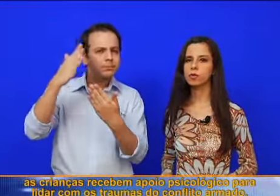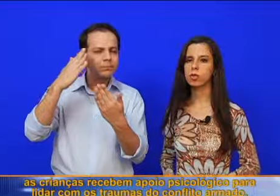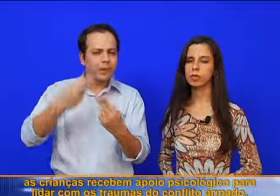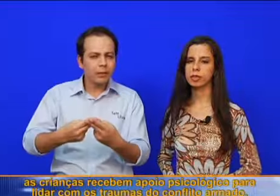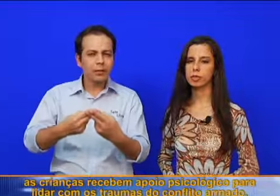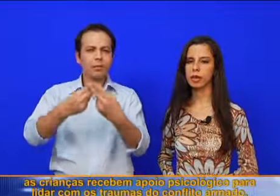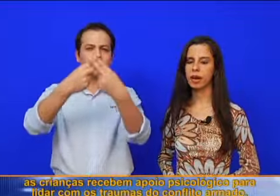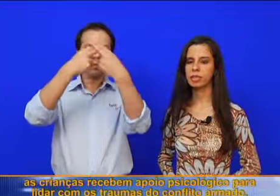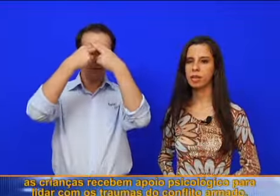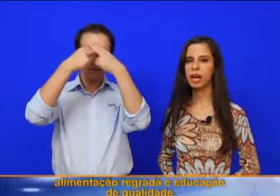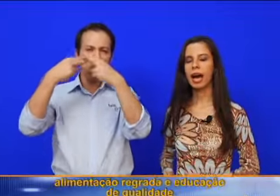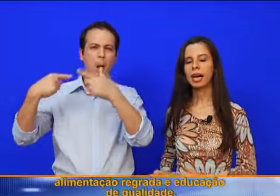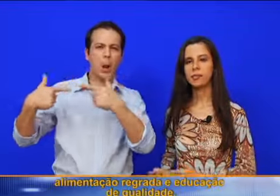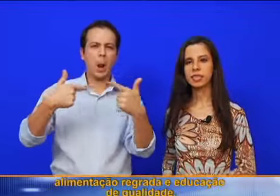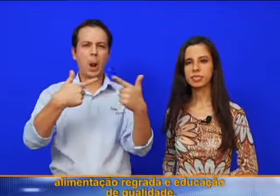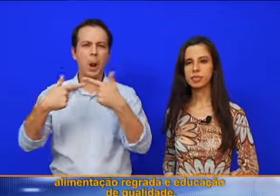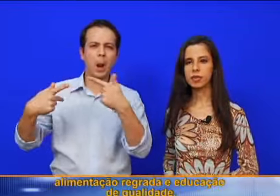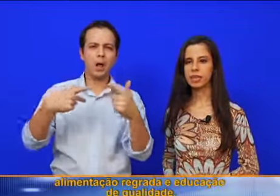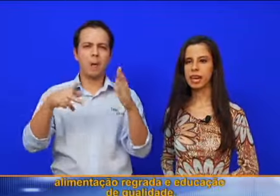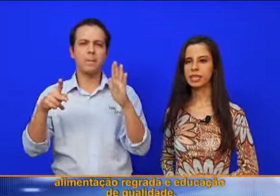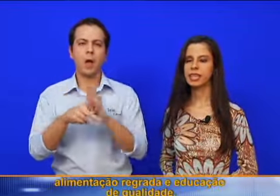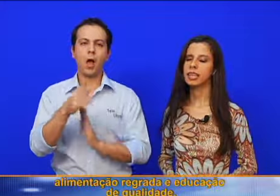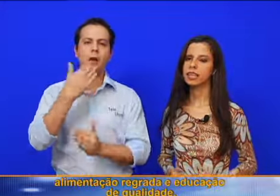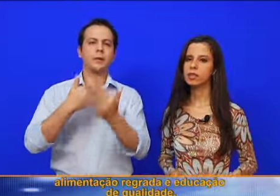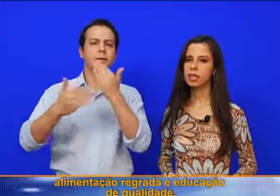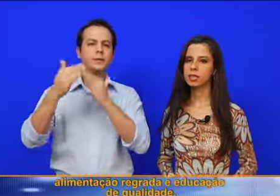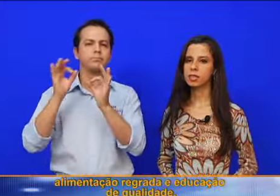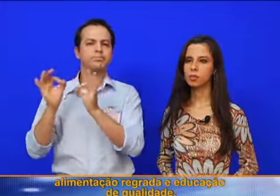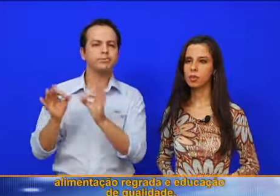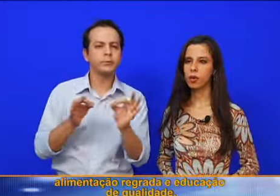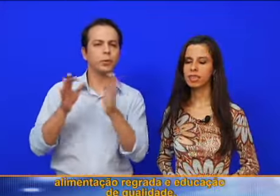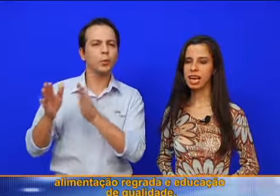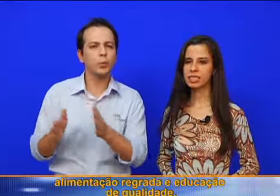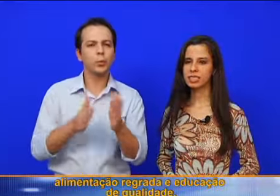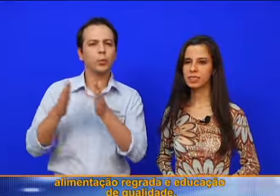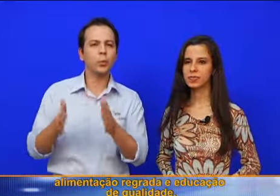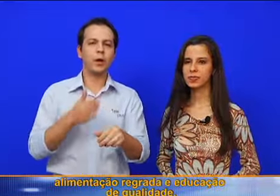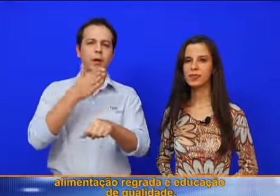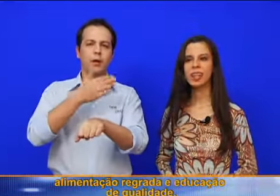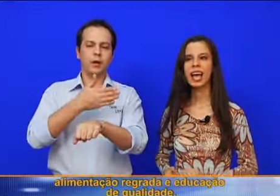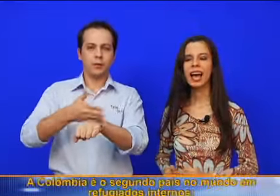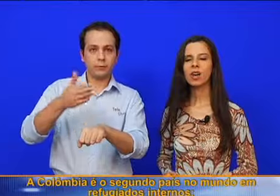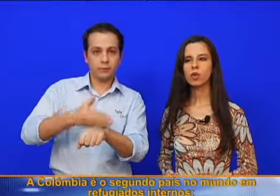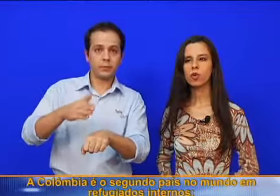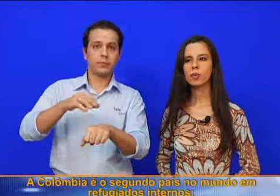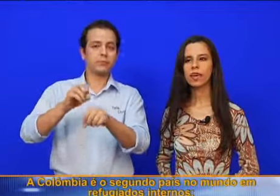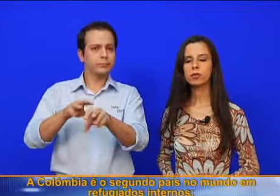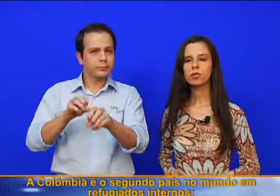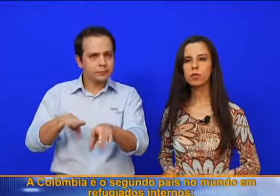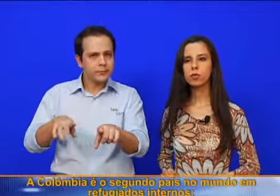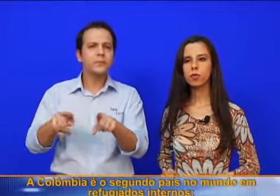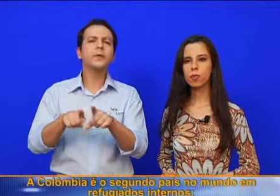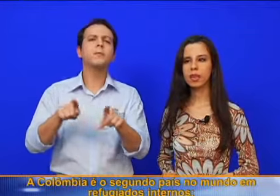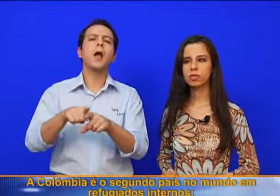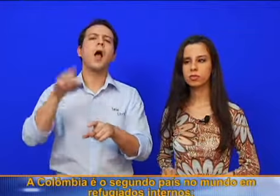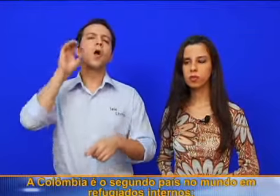os traumas do conflito armado, alimentação regrada e educação de qualidade. A Colômbia é o segundo país no